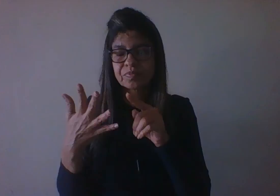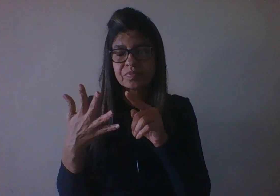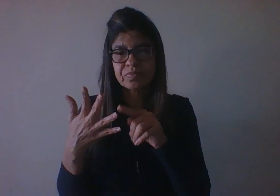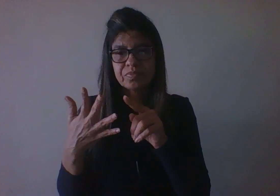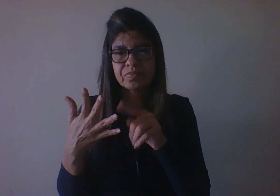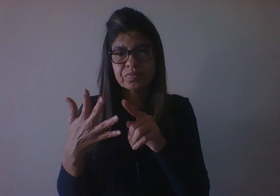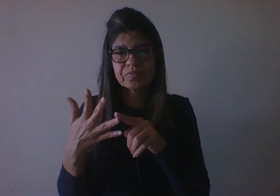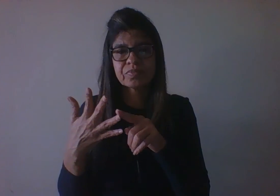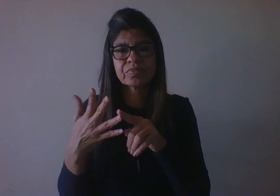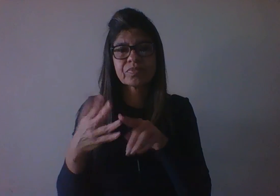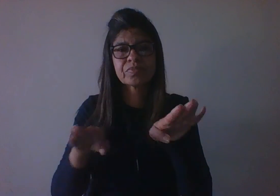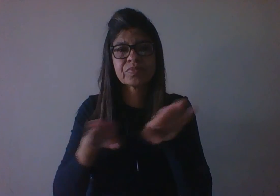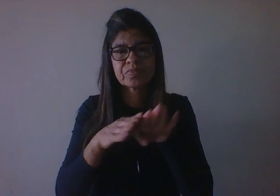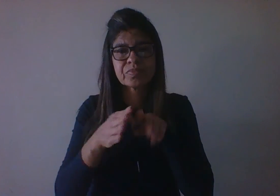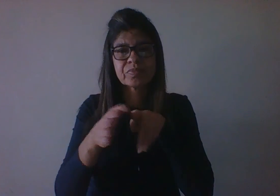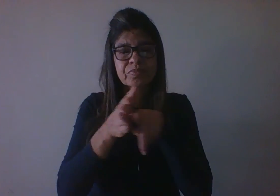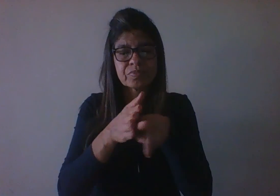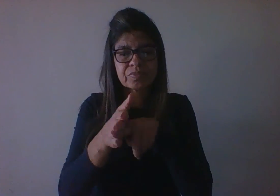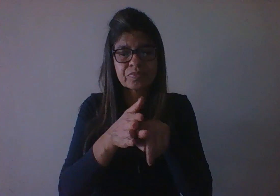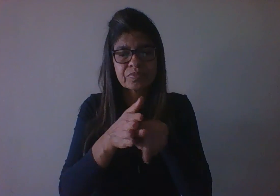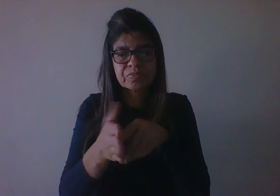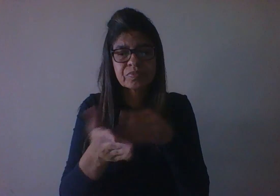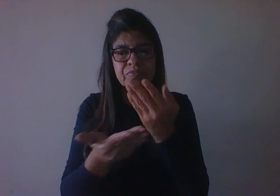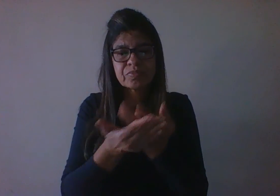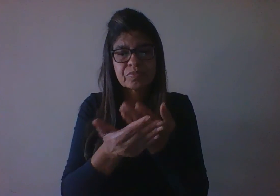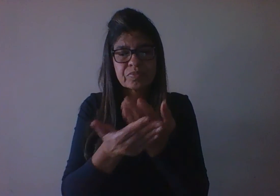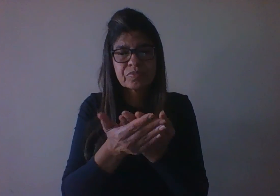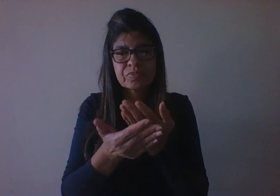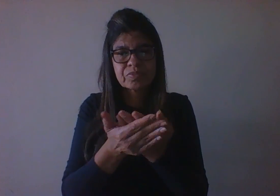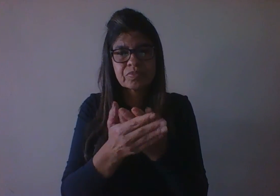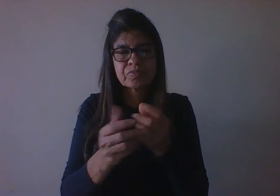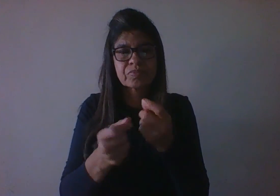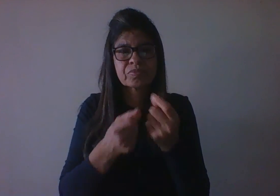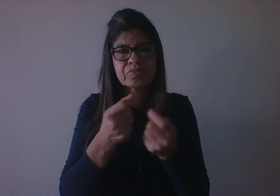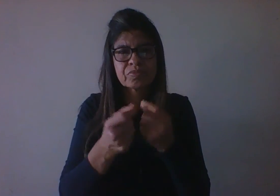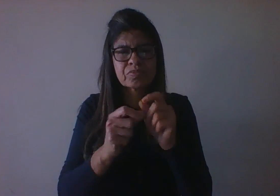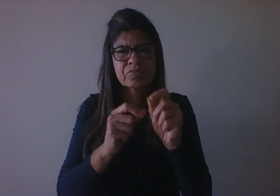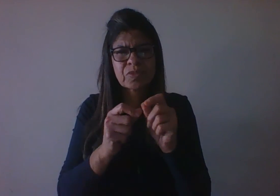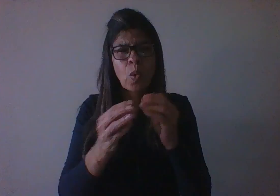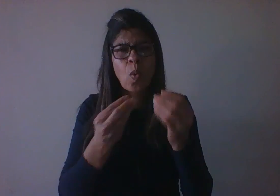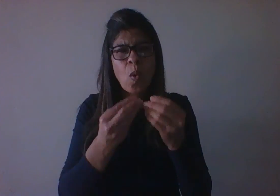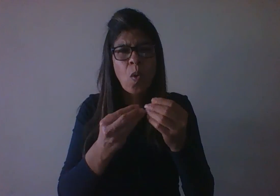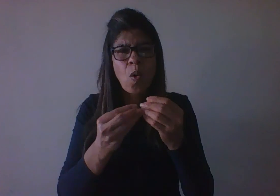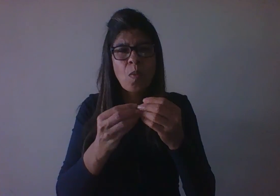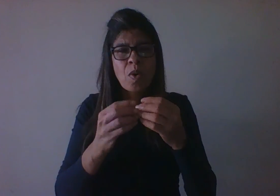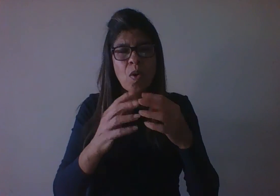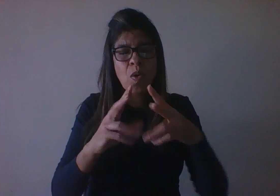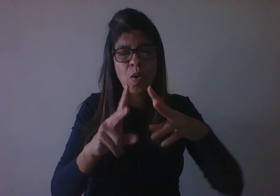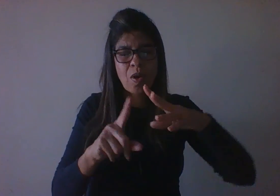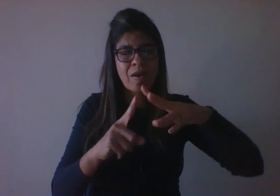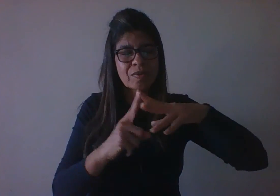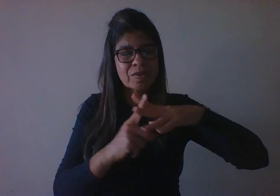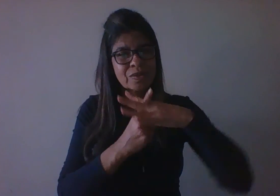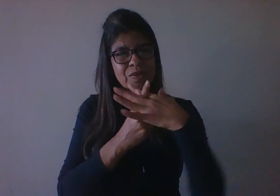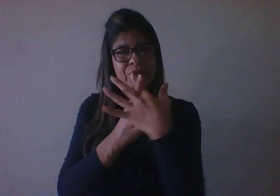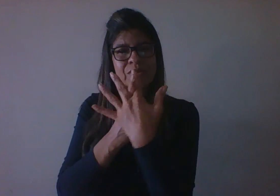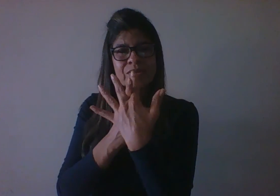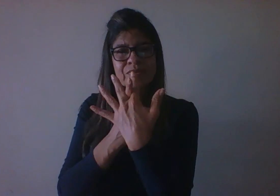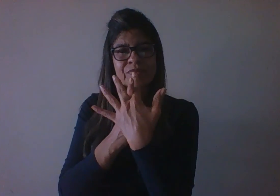das normas da União das Repúblicas Socialistas Soviéticas, muito do seu trabalho ficou guardado por